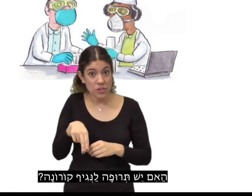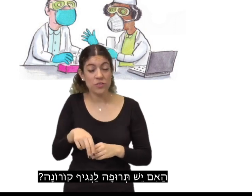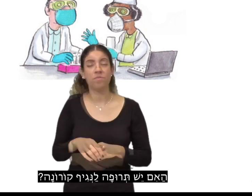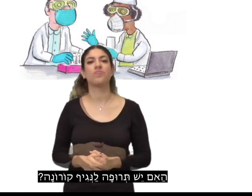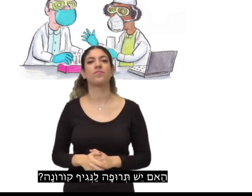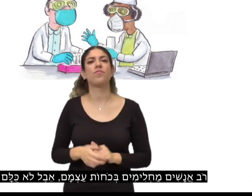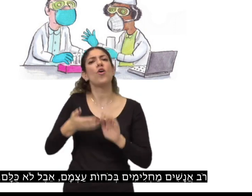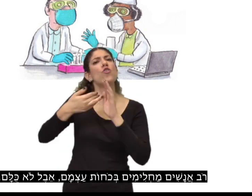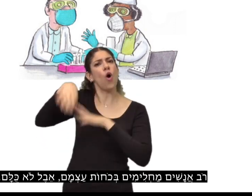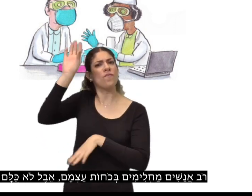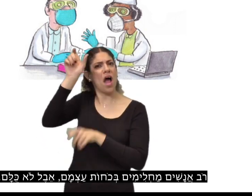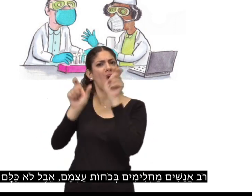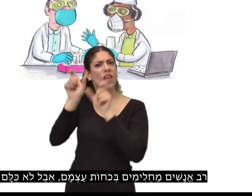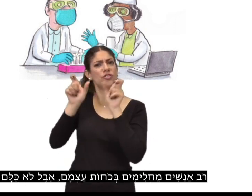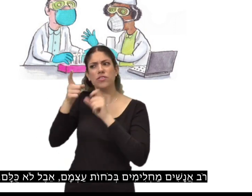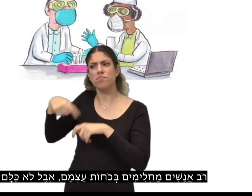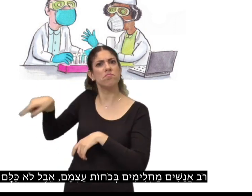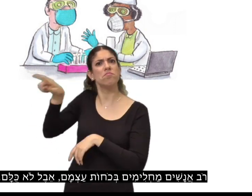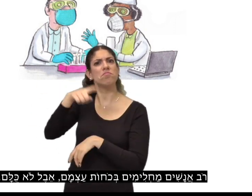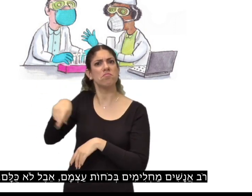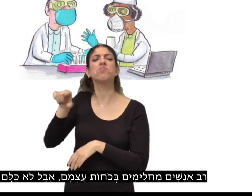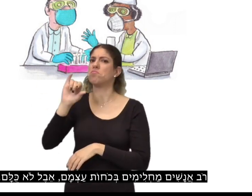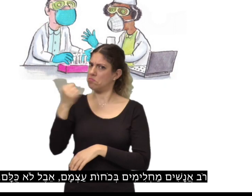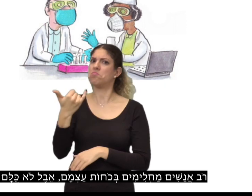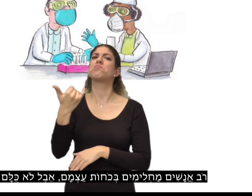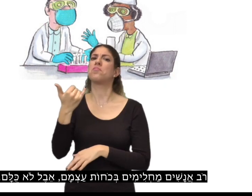רוב האנשים מחלימים בכוחות עצמם.